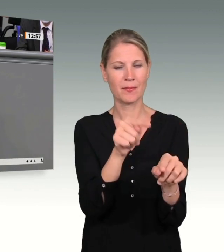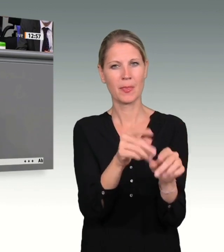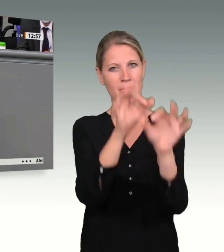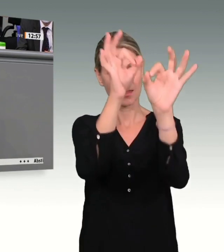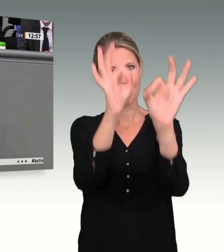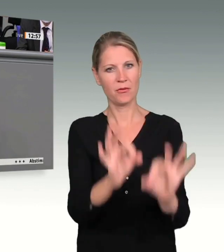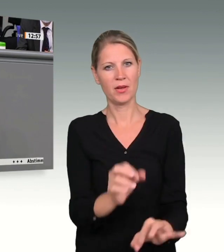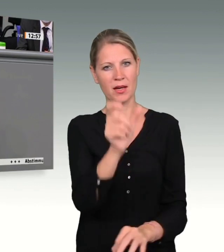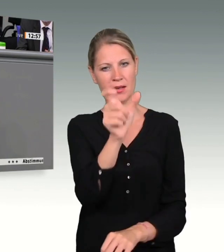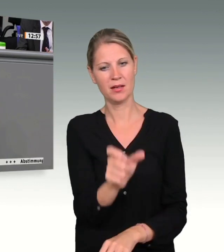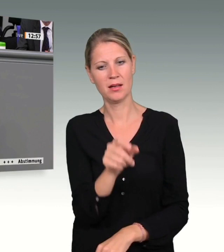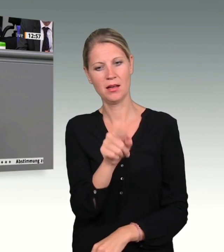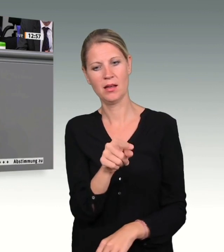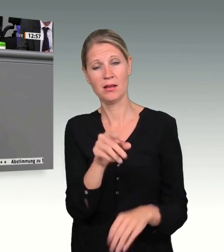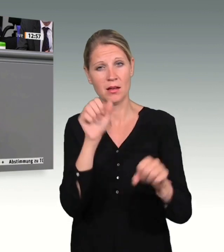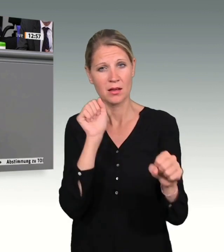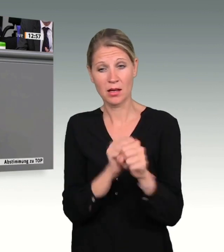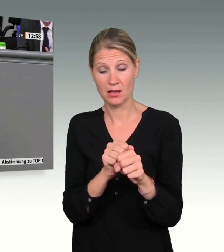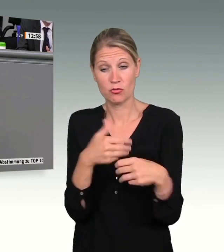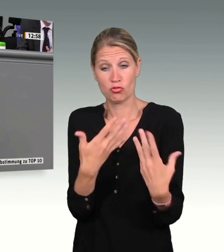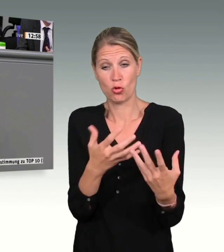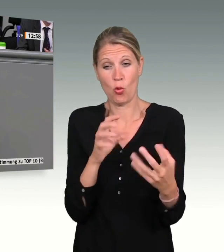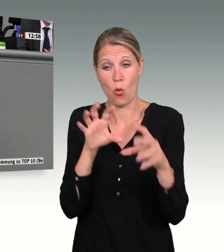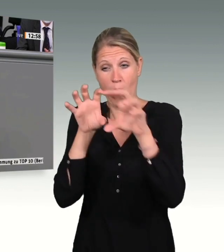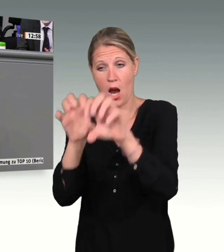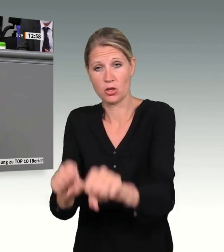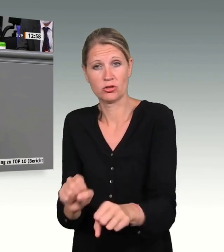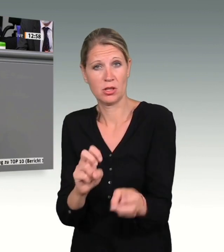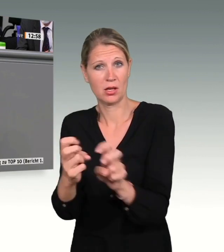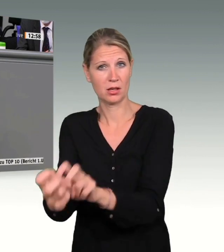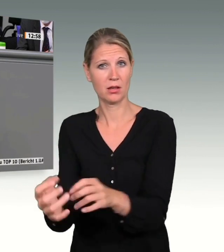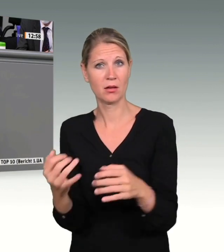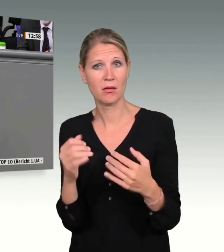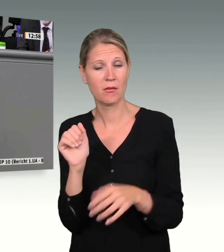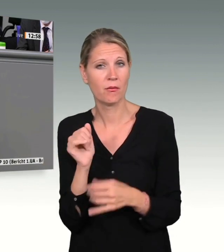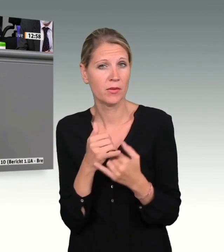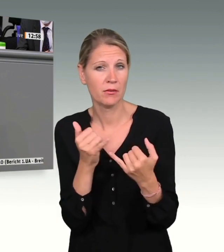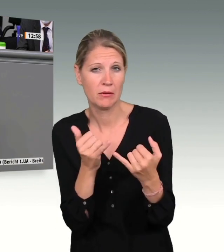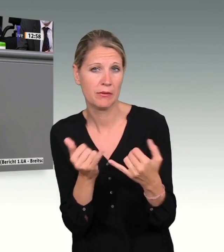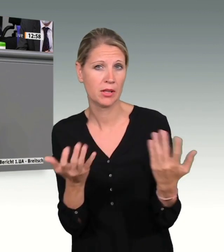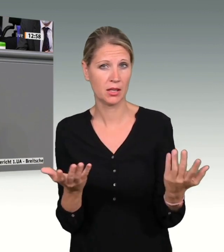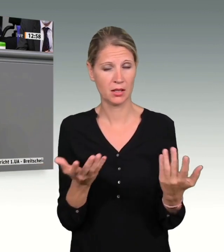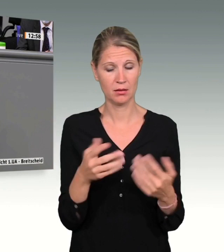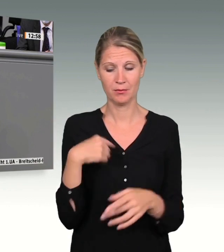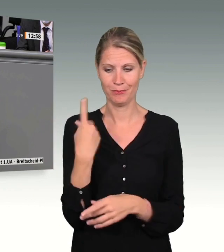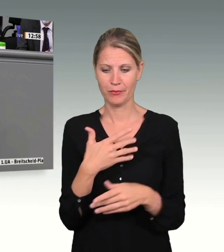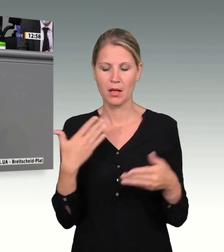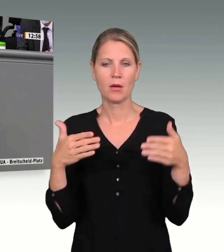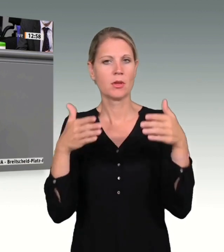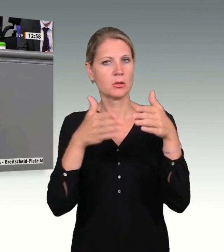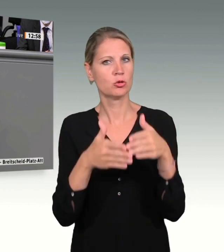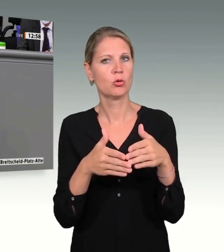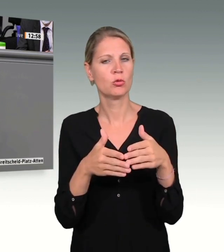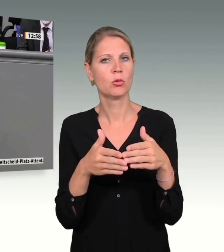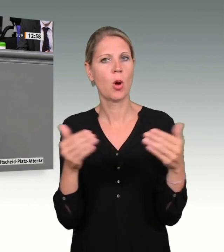begehen konnte. Ich kann sagen, wir haben das als Fraktionen der Opposition, wir Grünen mit den